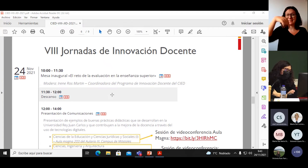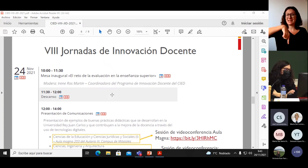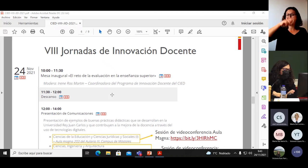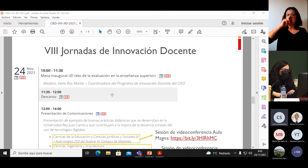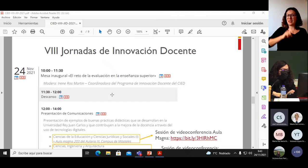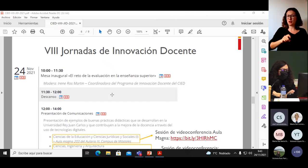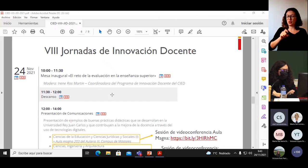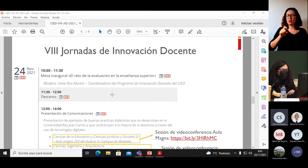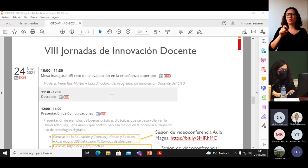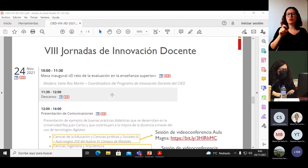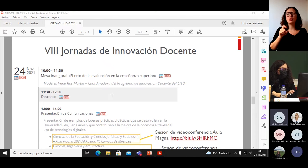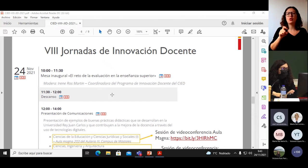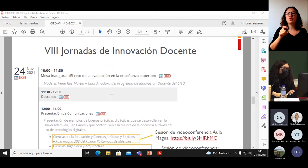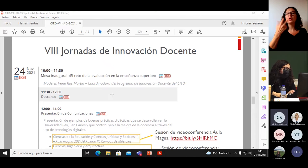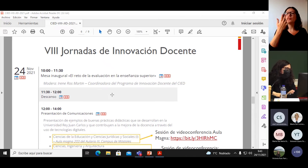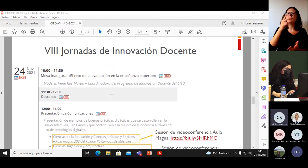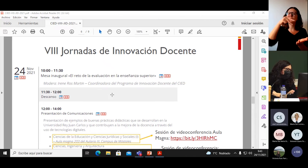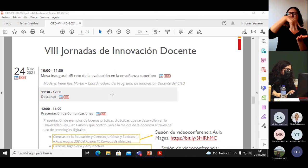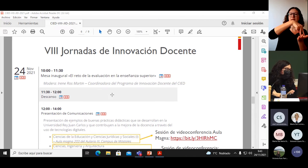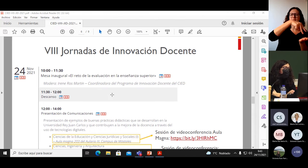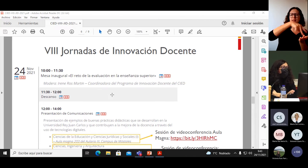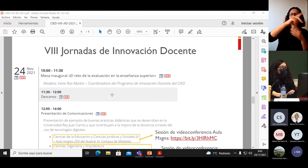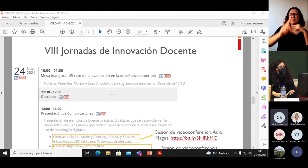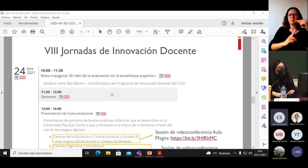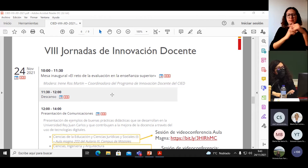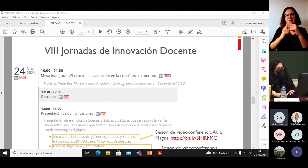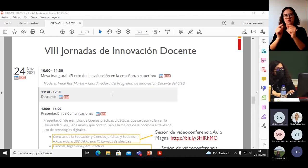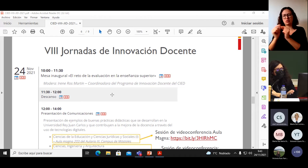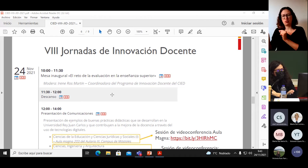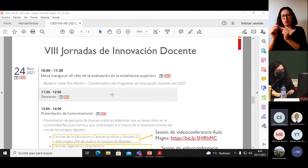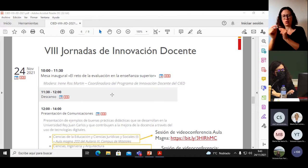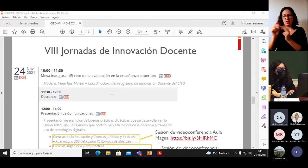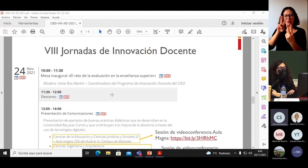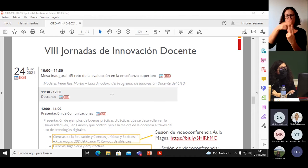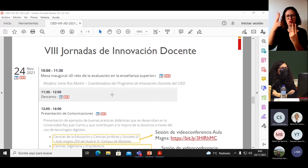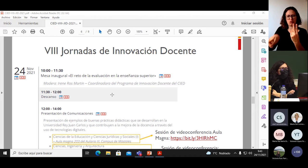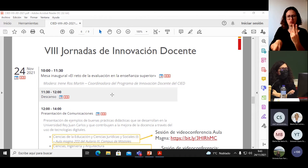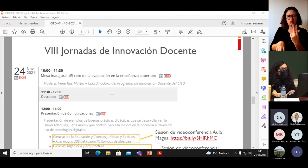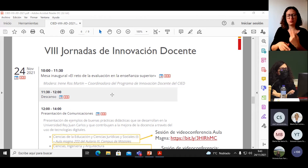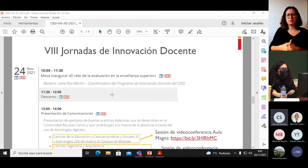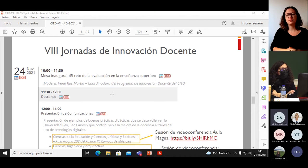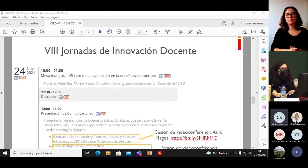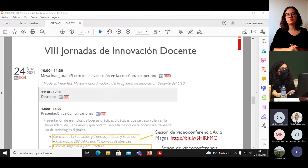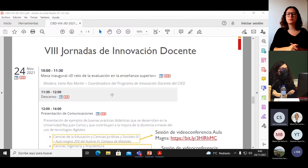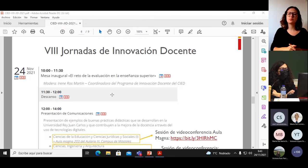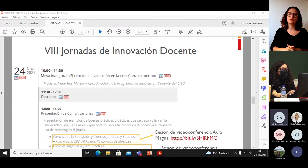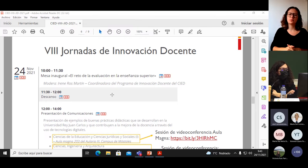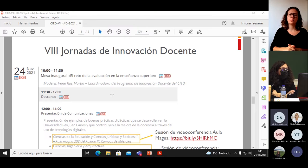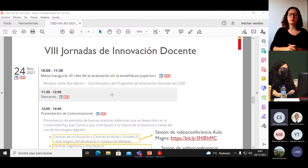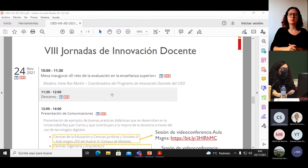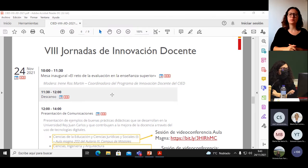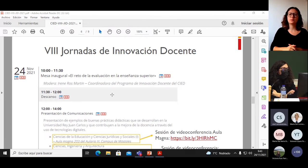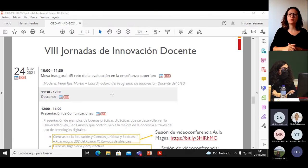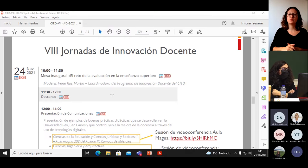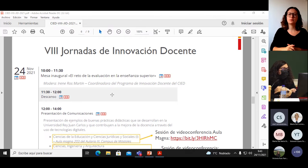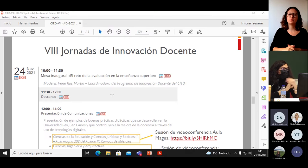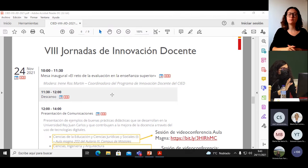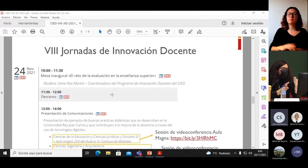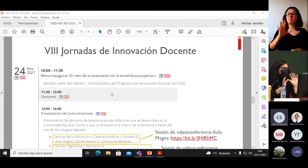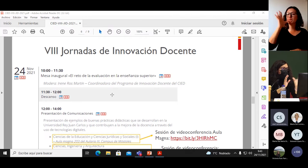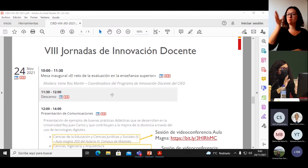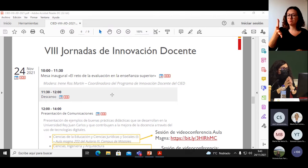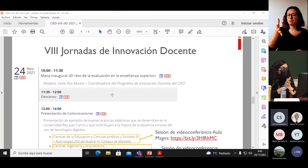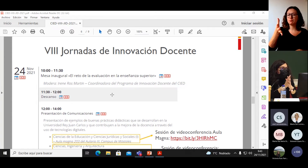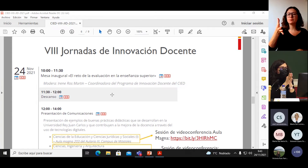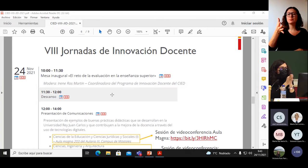desarrollantes modalidades, modalidad presencial y modalidad online. Por ello, pues, en función de las